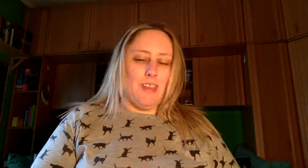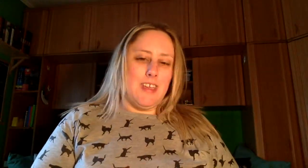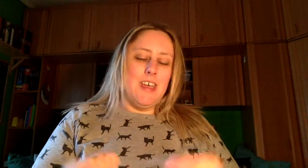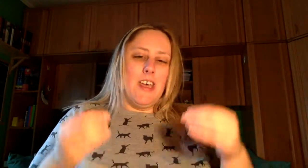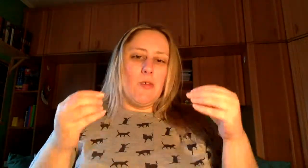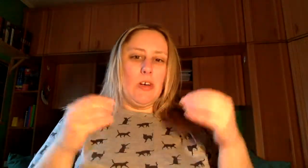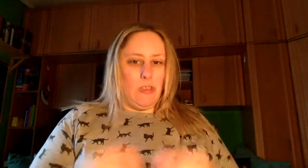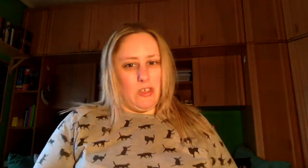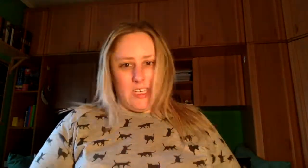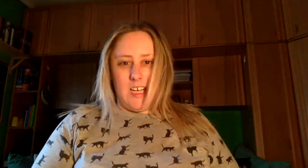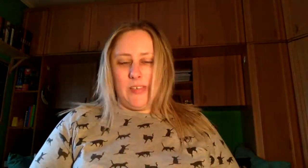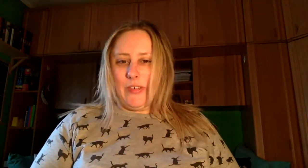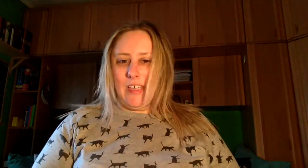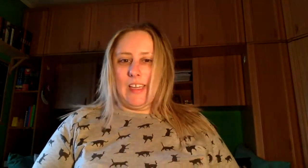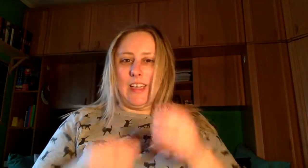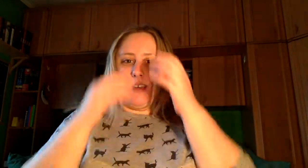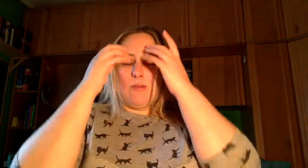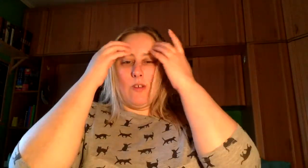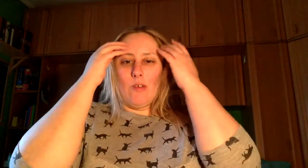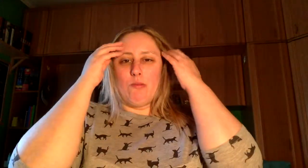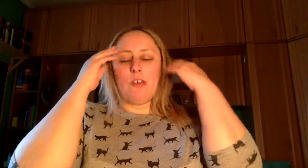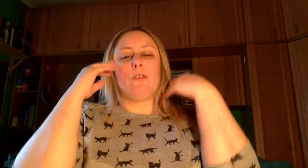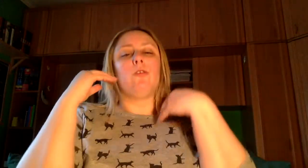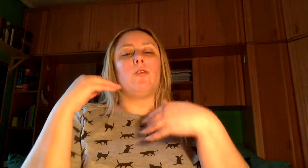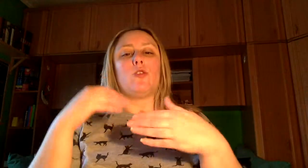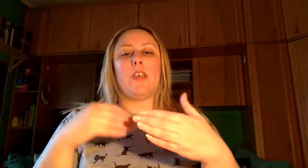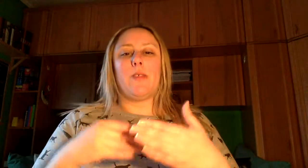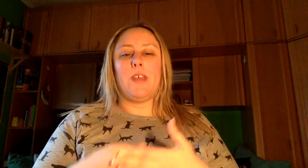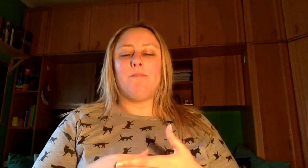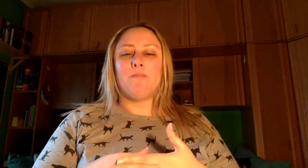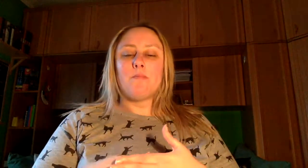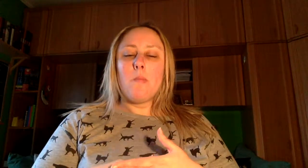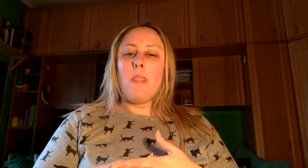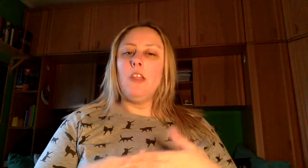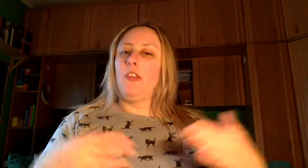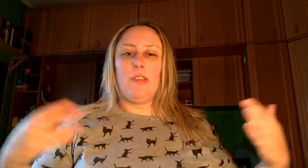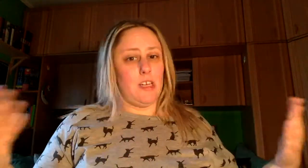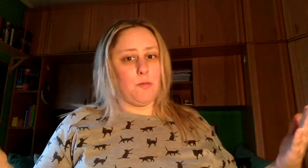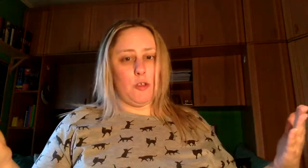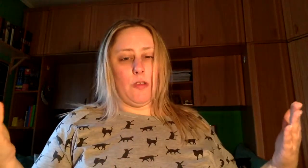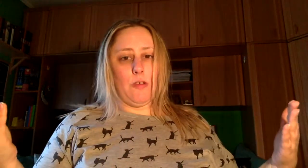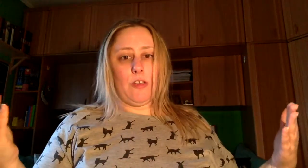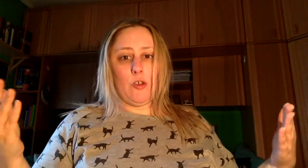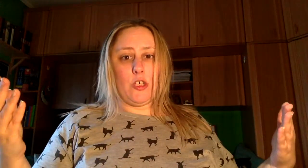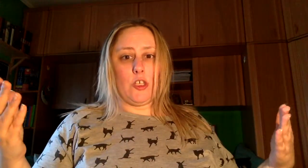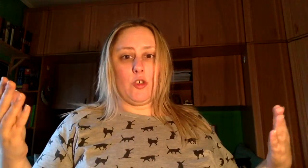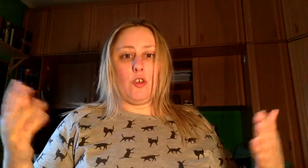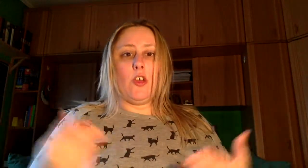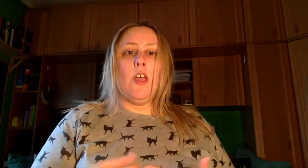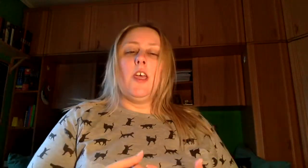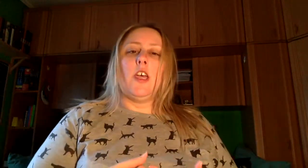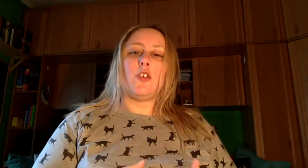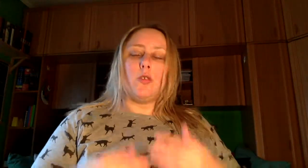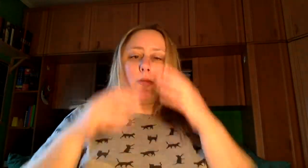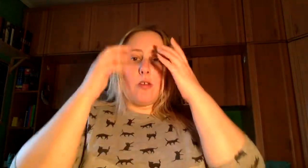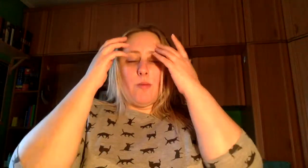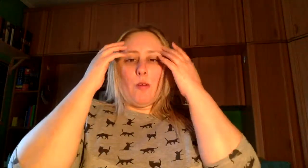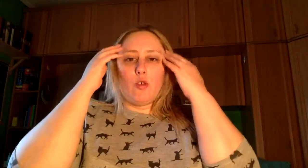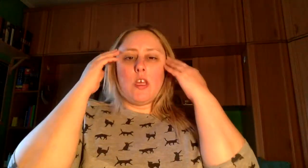cuando llega al final del libro y Poirot nos hace toda la exposición de los hechos Es un libro que me ha gustado